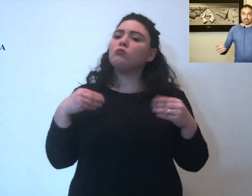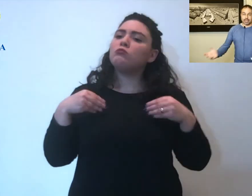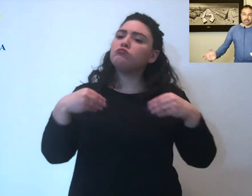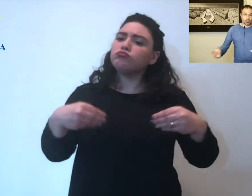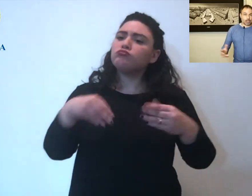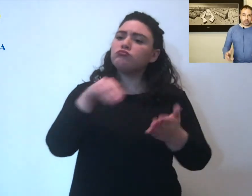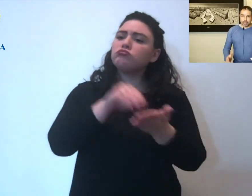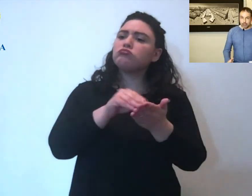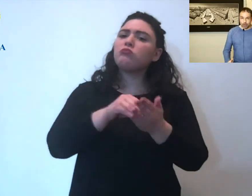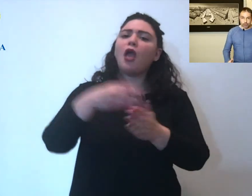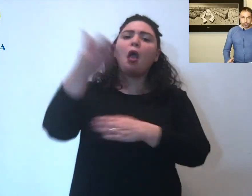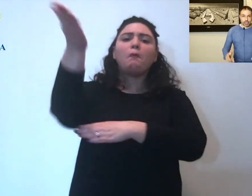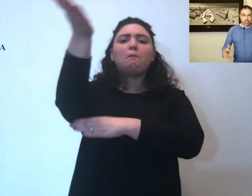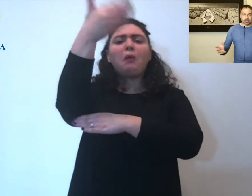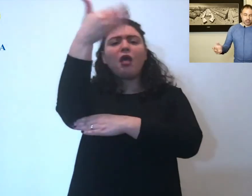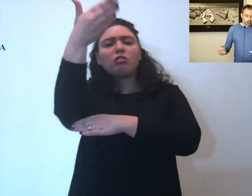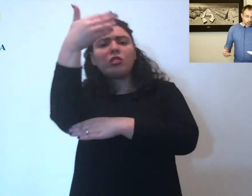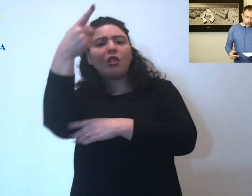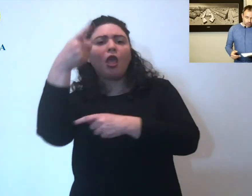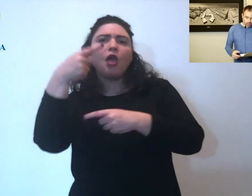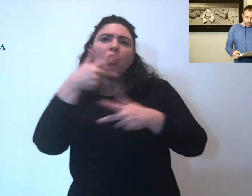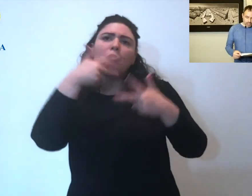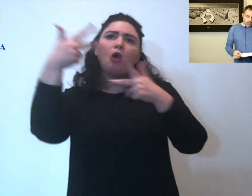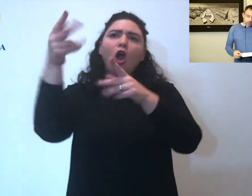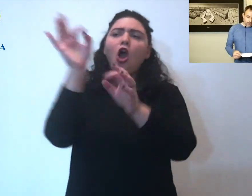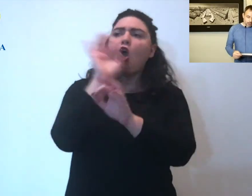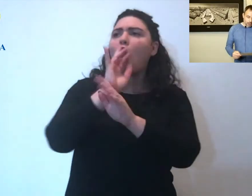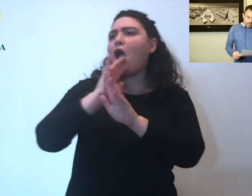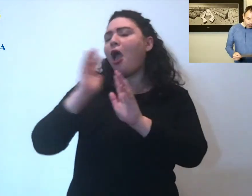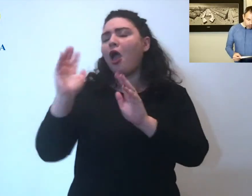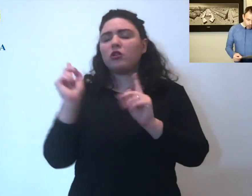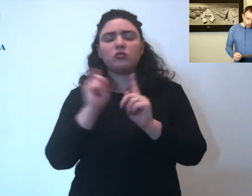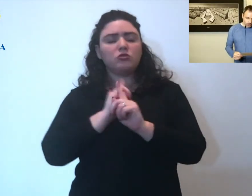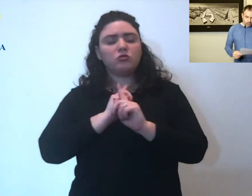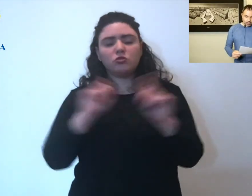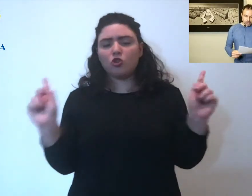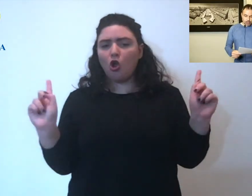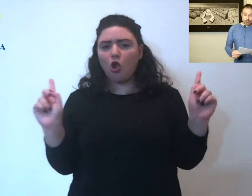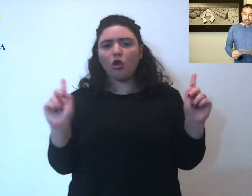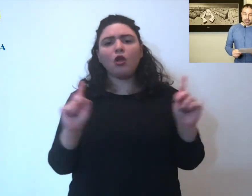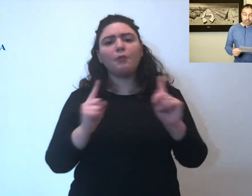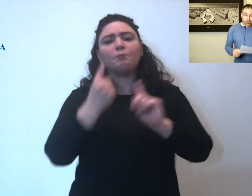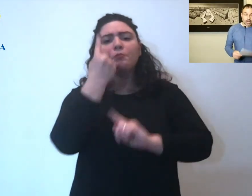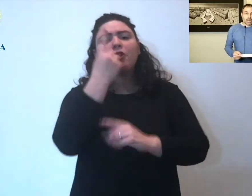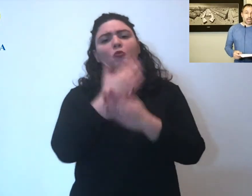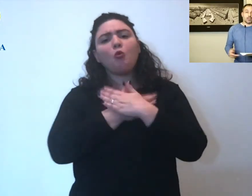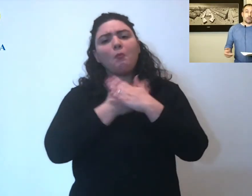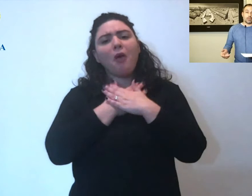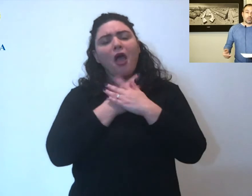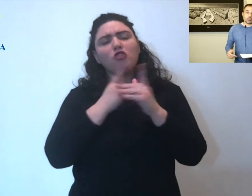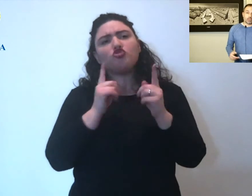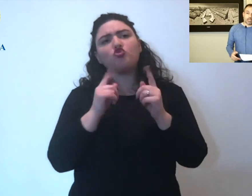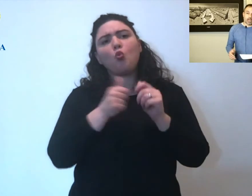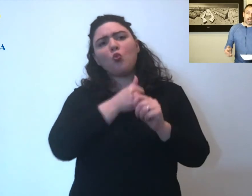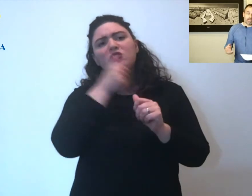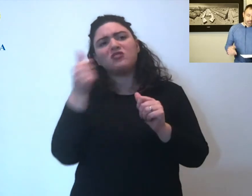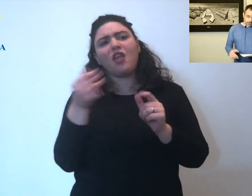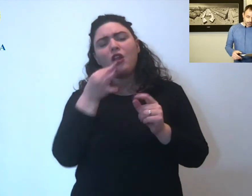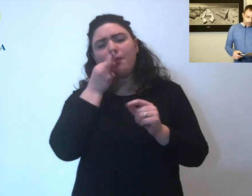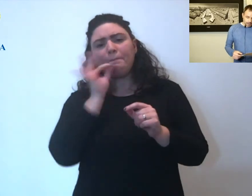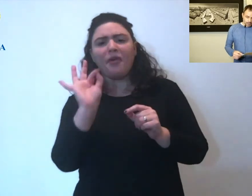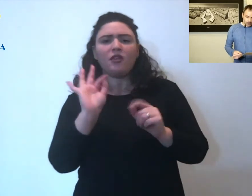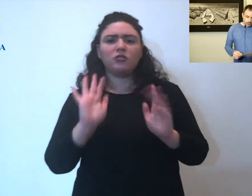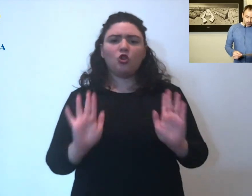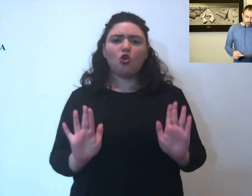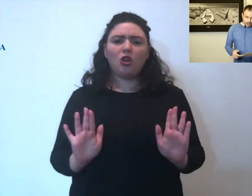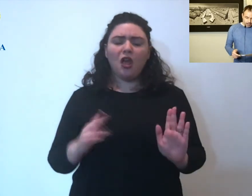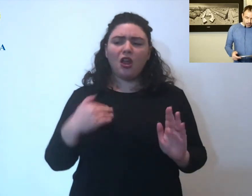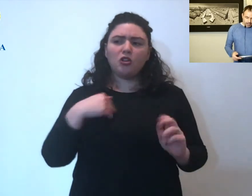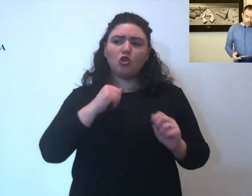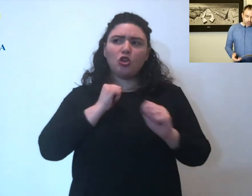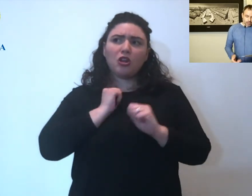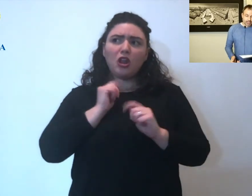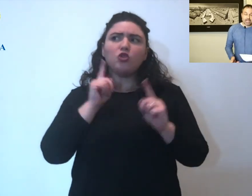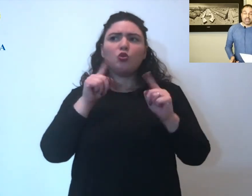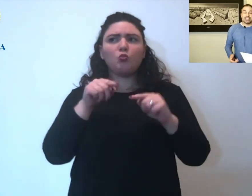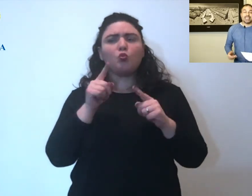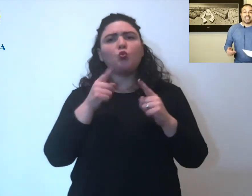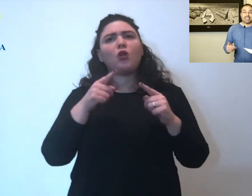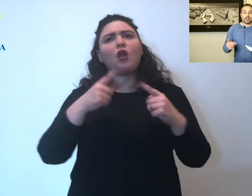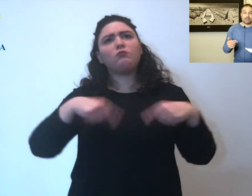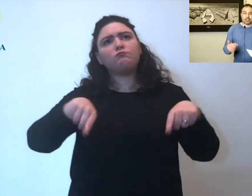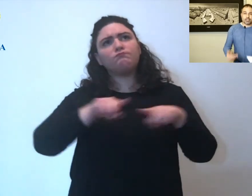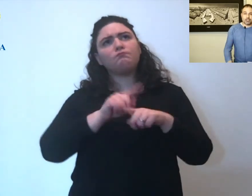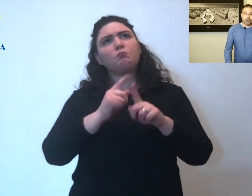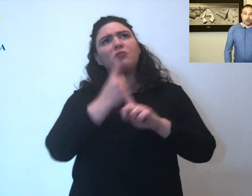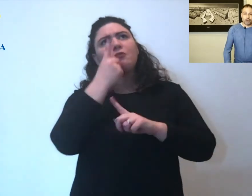combandire o altre cose e sarà un primo maggio particolare io penso che sarà anche un primo maggio che